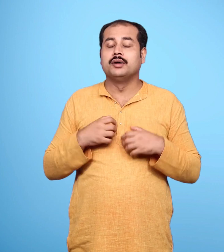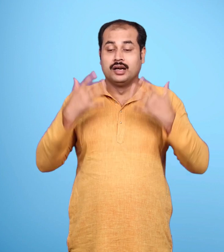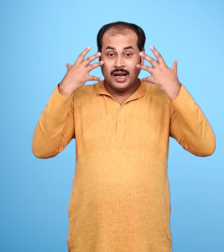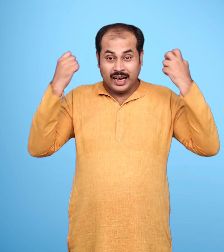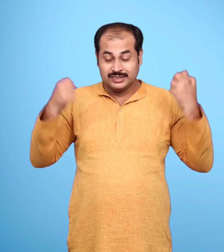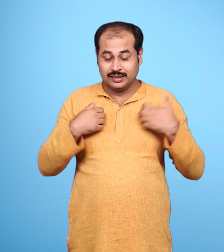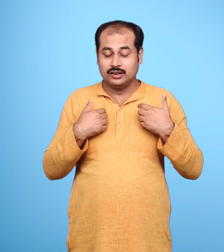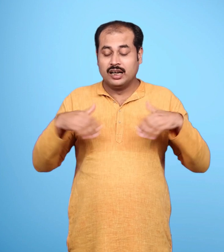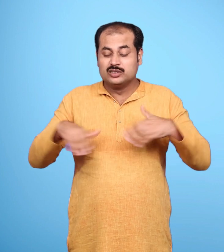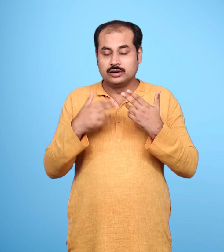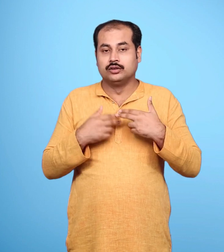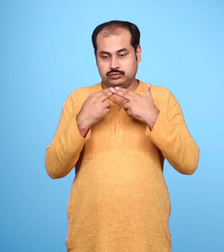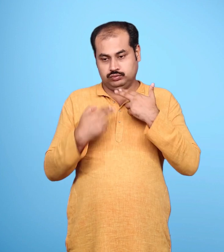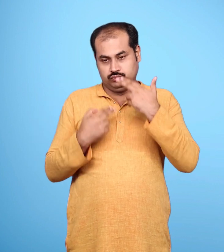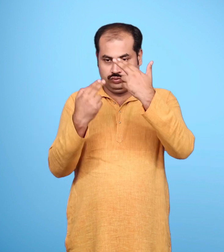सुमुखी, मैं रावन हूँ